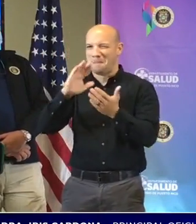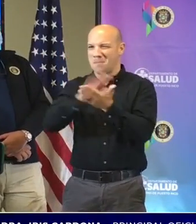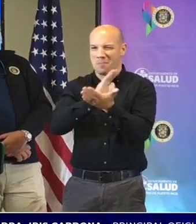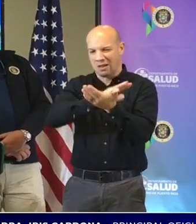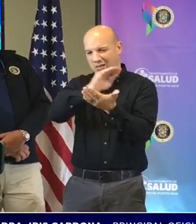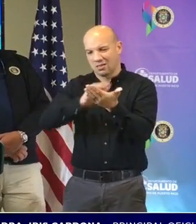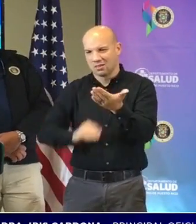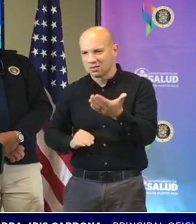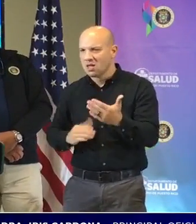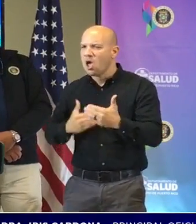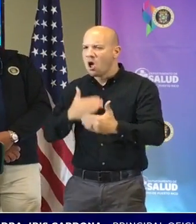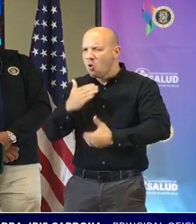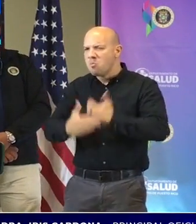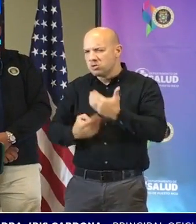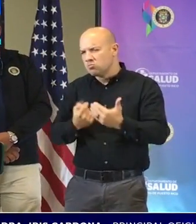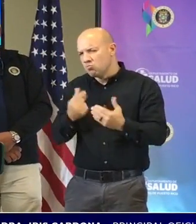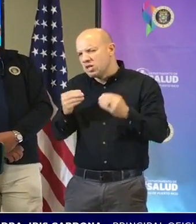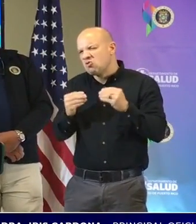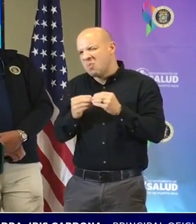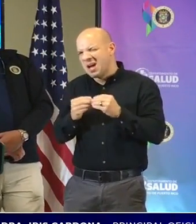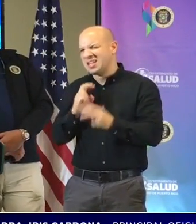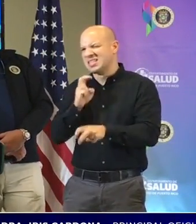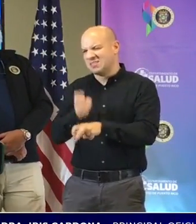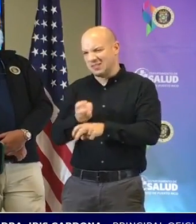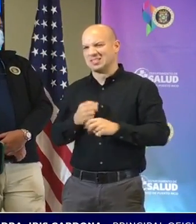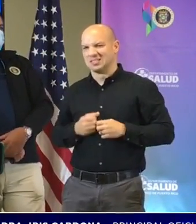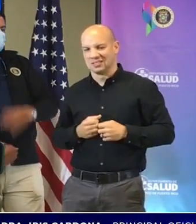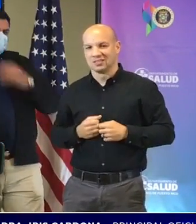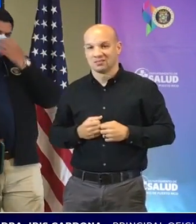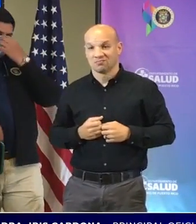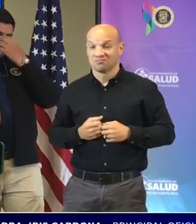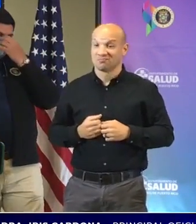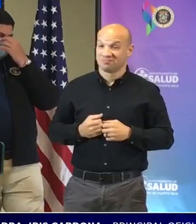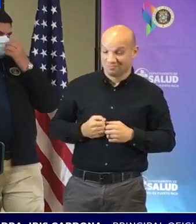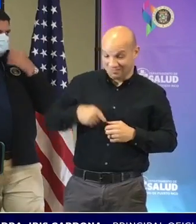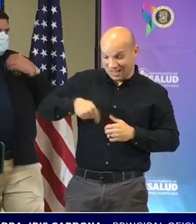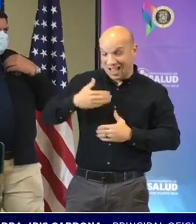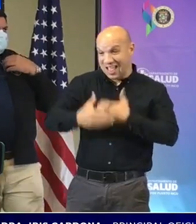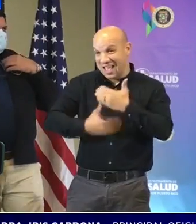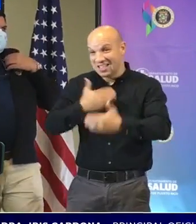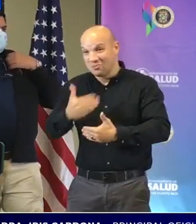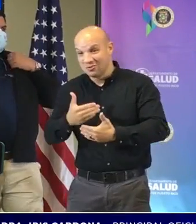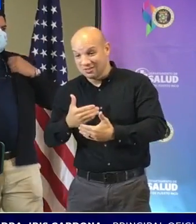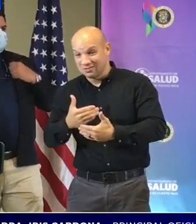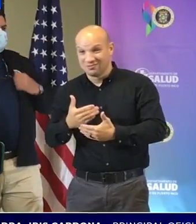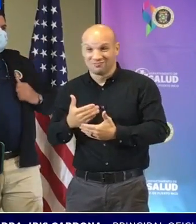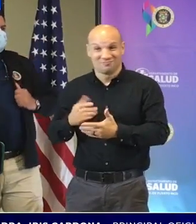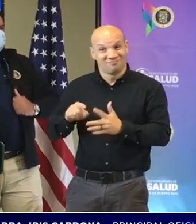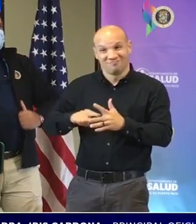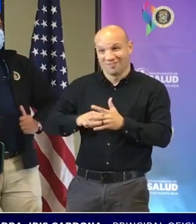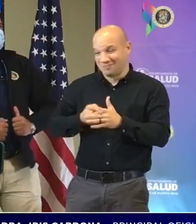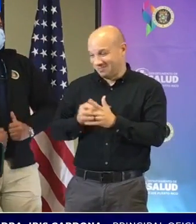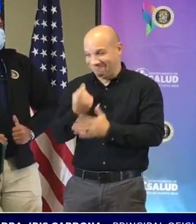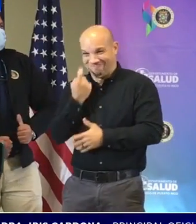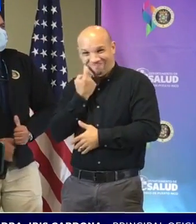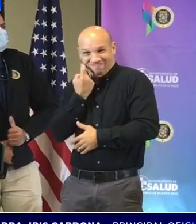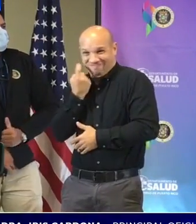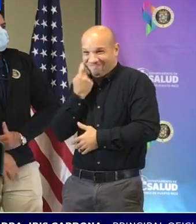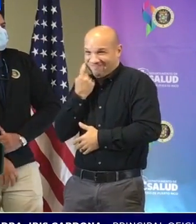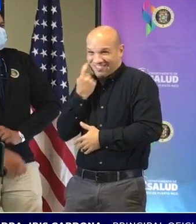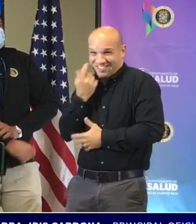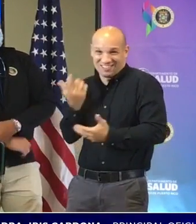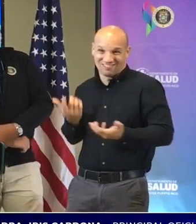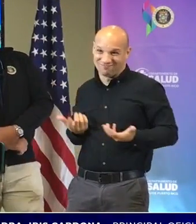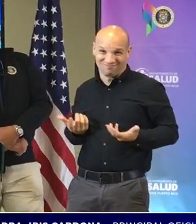un poco más complicado y además empezamos este proceso bien cerca del fin del semestre con exámenes finales no